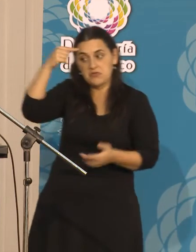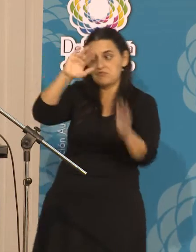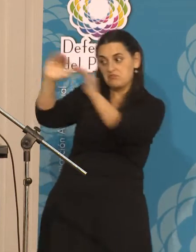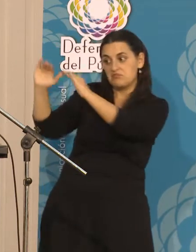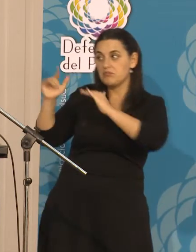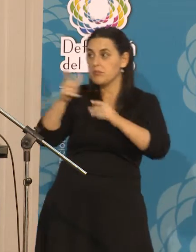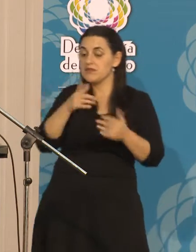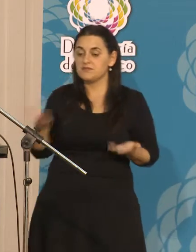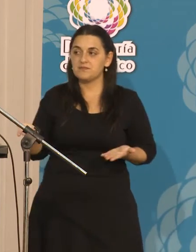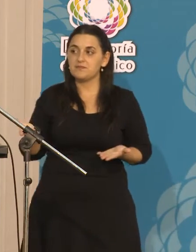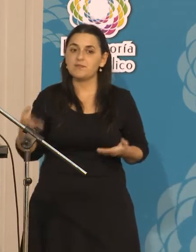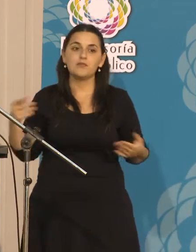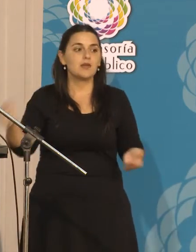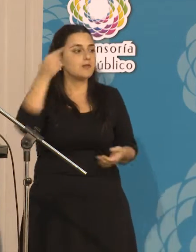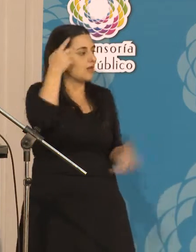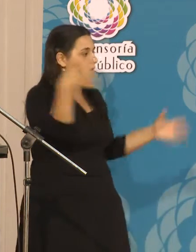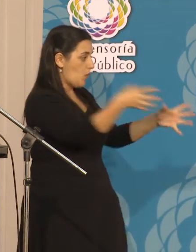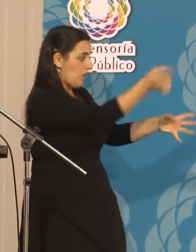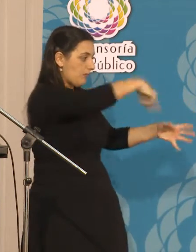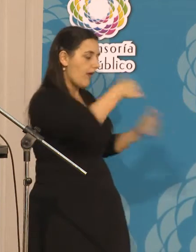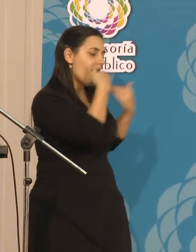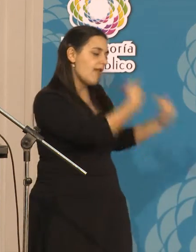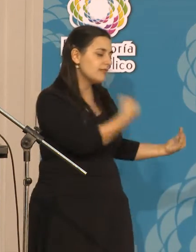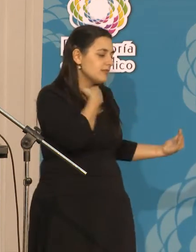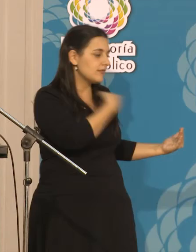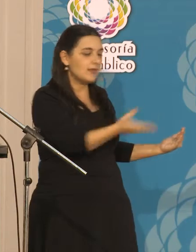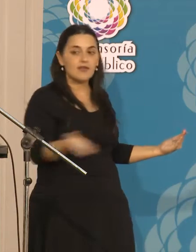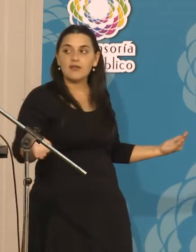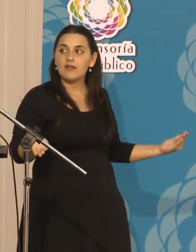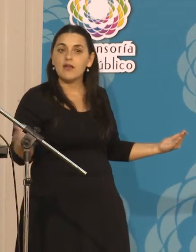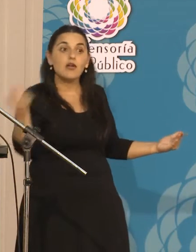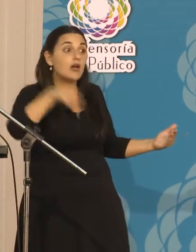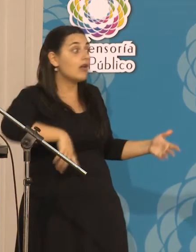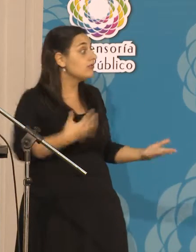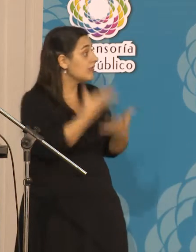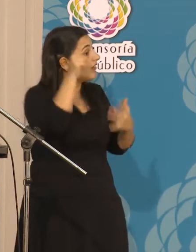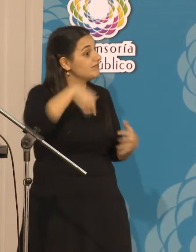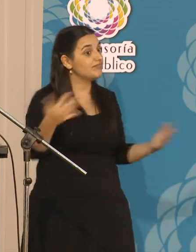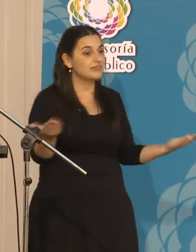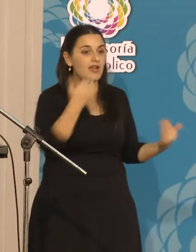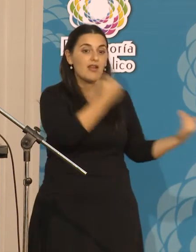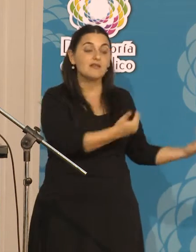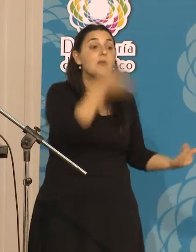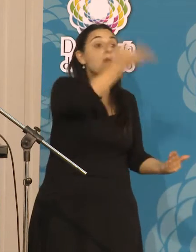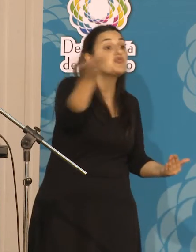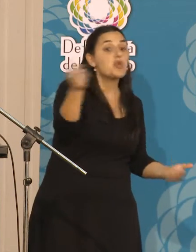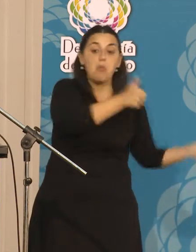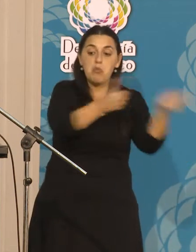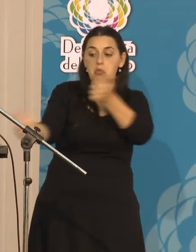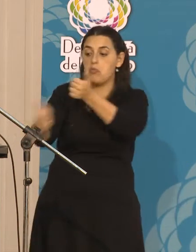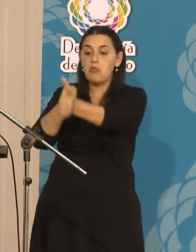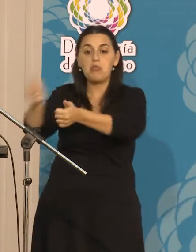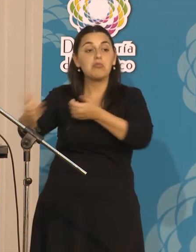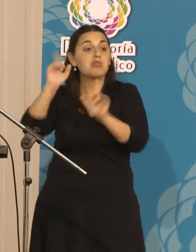Quiero agradecerle a la Defensoría del Público por este evento y también a todas las personas que participan, porque realmente